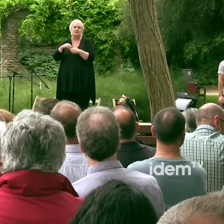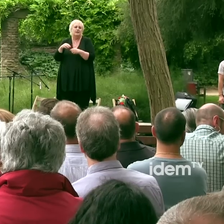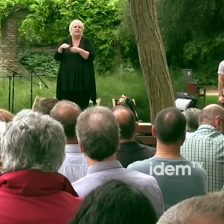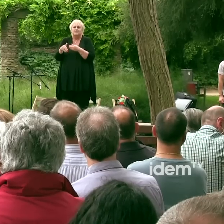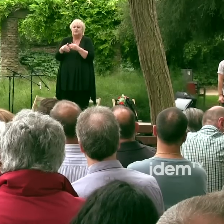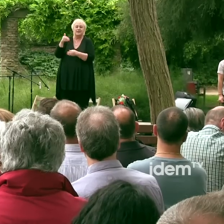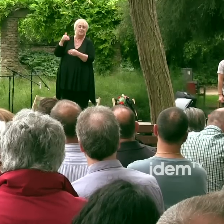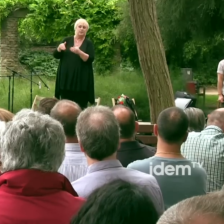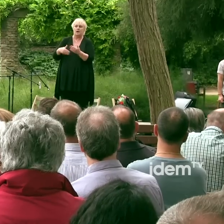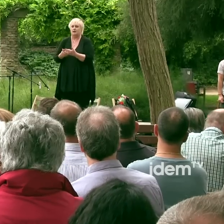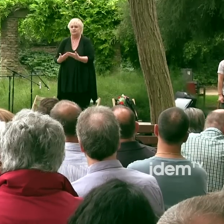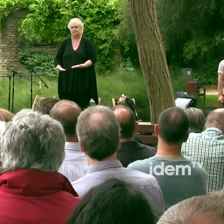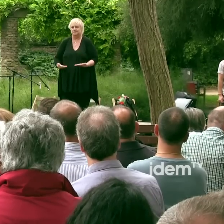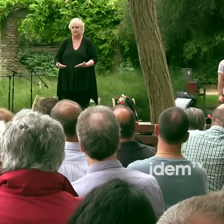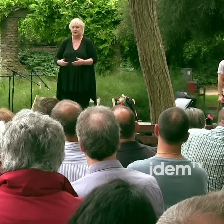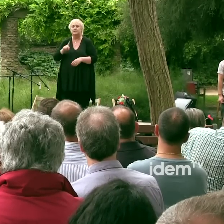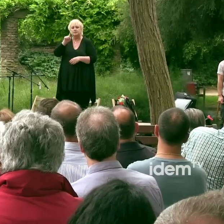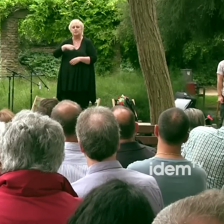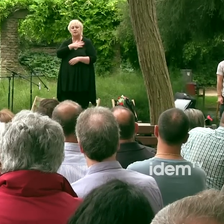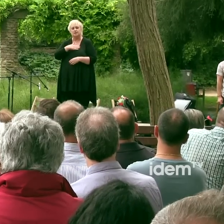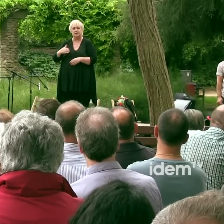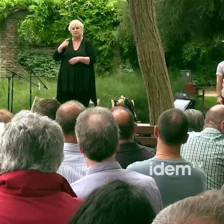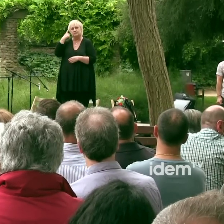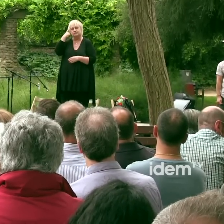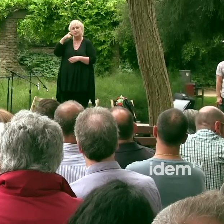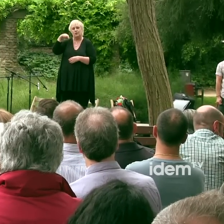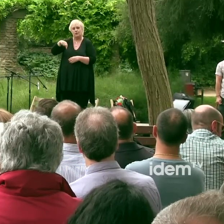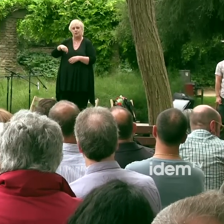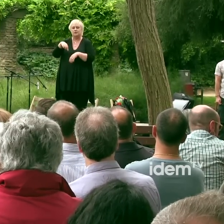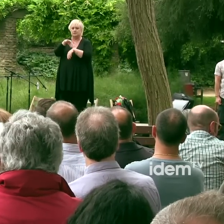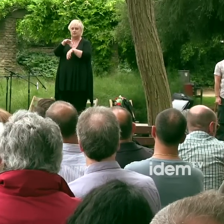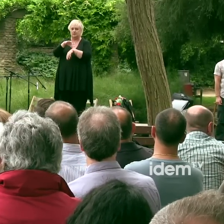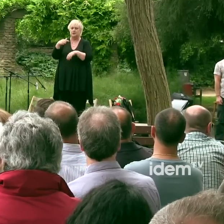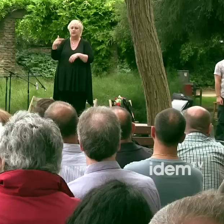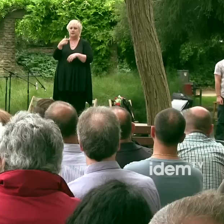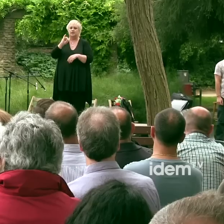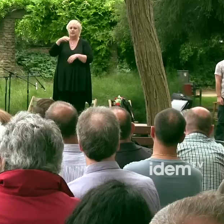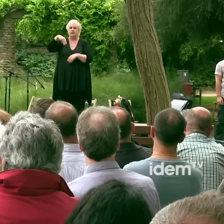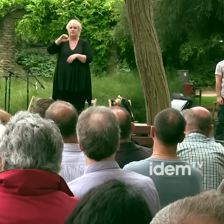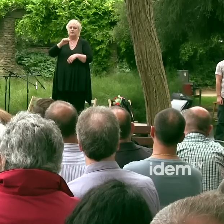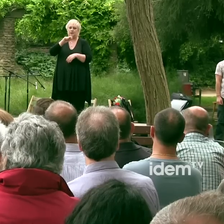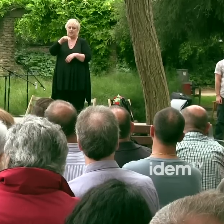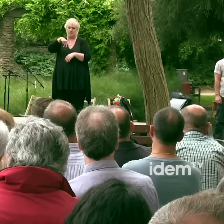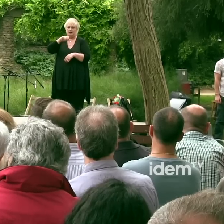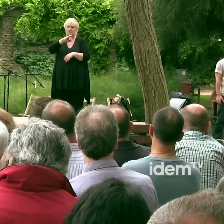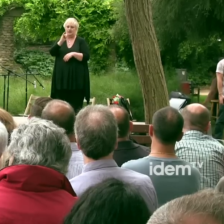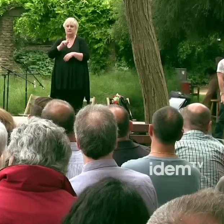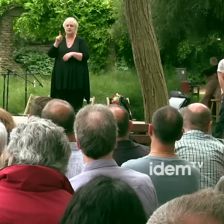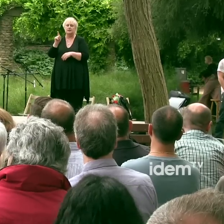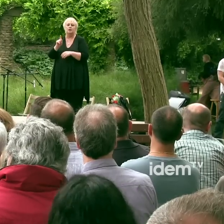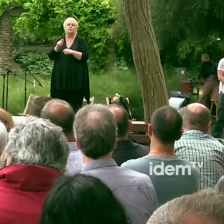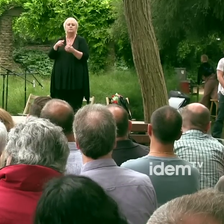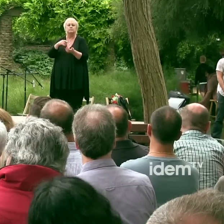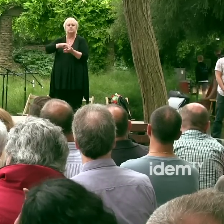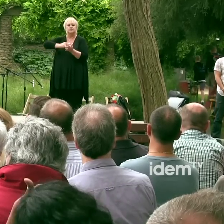noms també voldria recordar avui i desitjar al doctor Albert Jiménez director del programa de prevenció i assistència de la Sida una ràpida